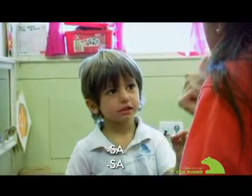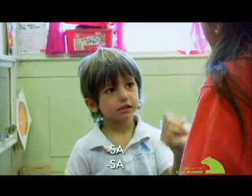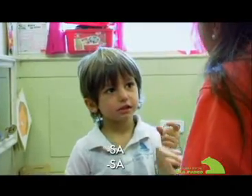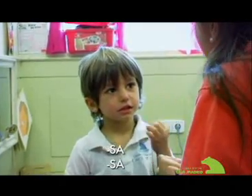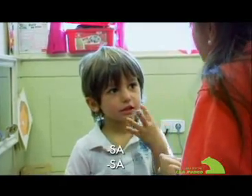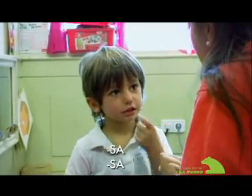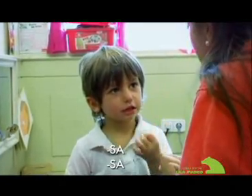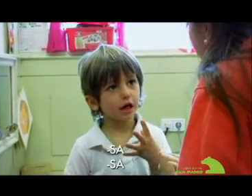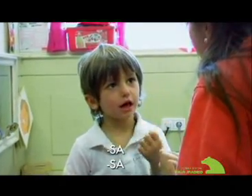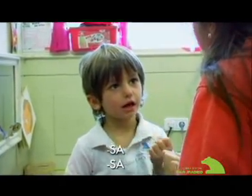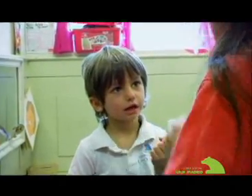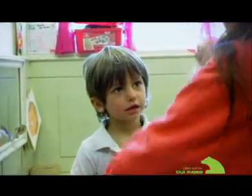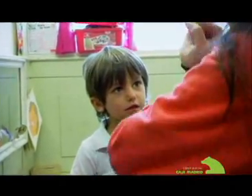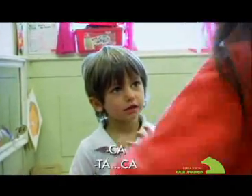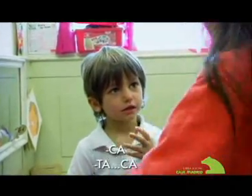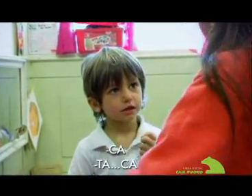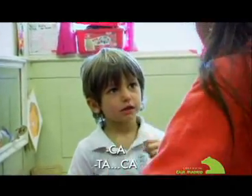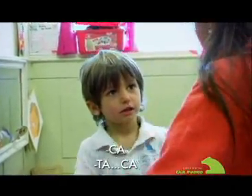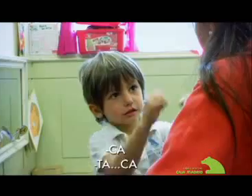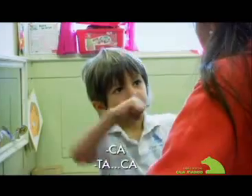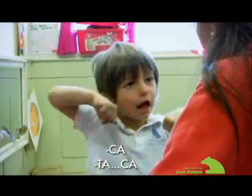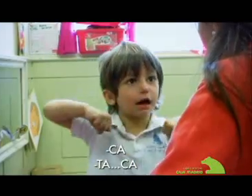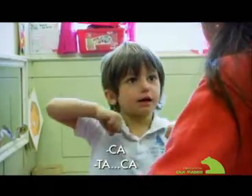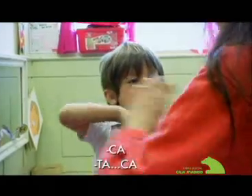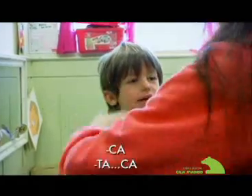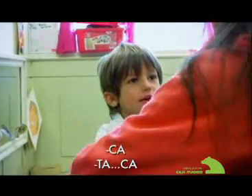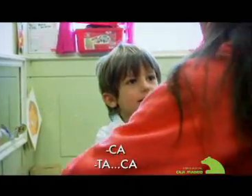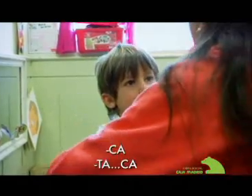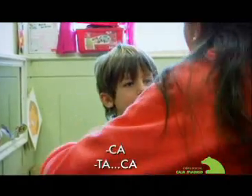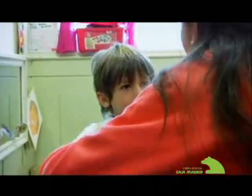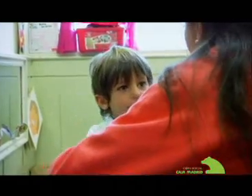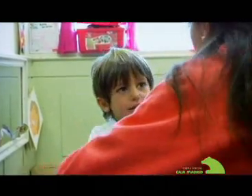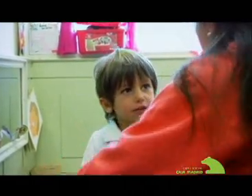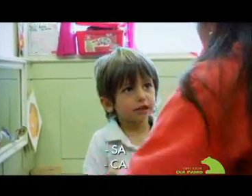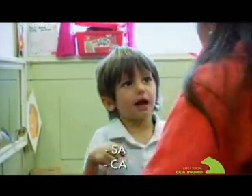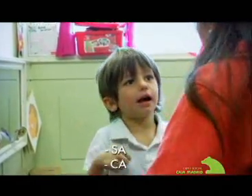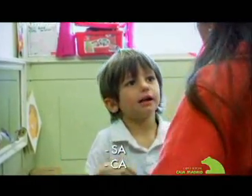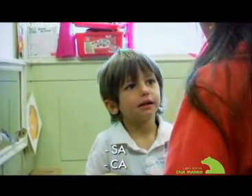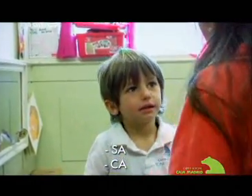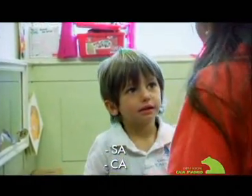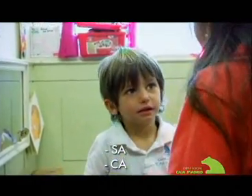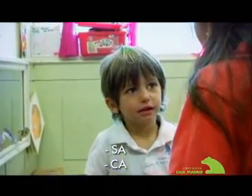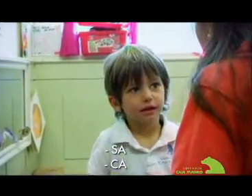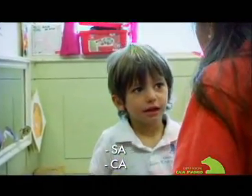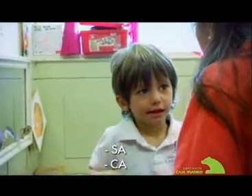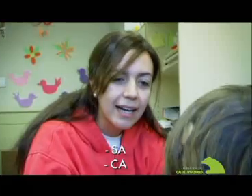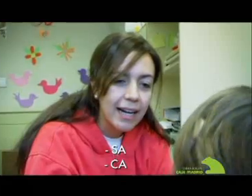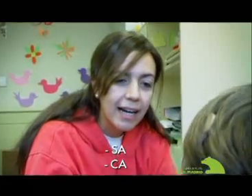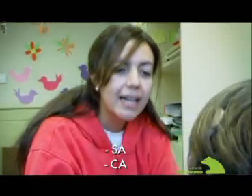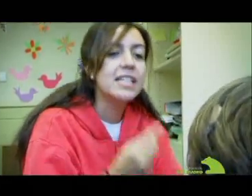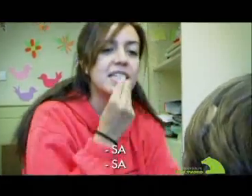¡Saa! ¡Ca! ¡Ca! ¡Ca! ¡Ca!